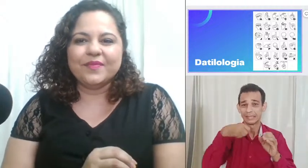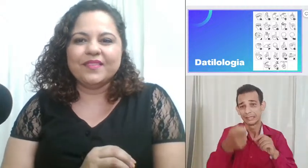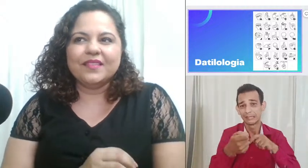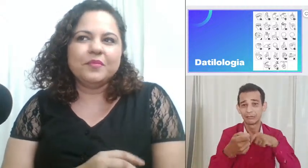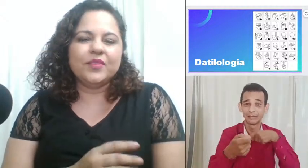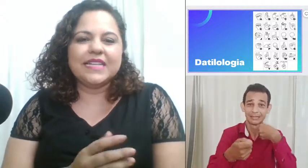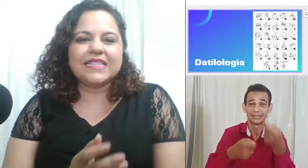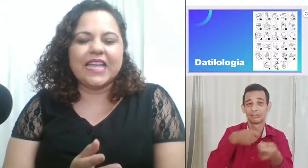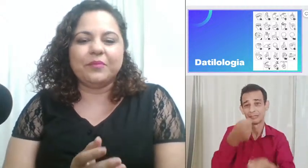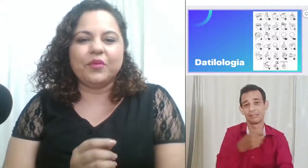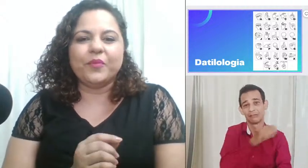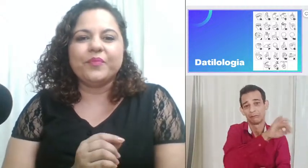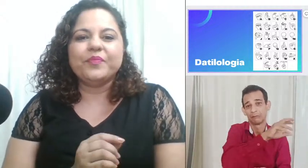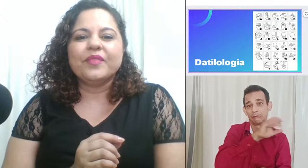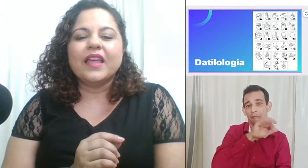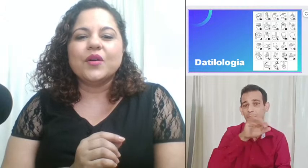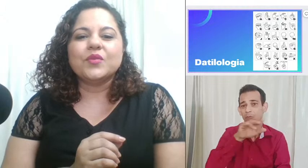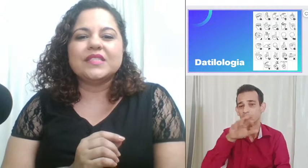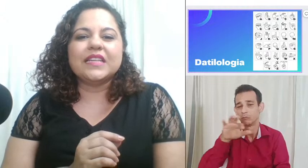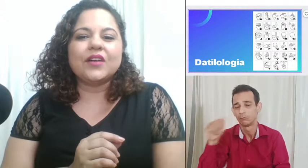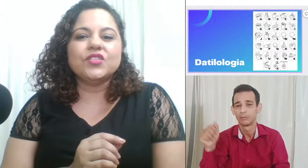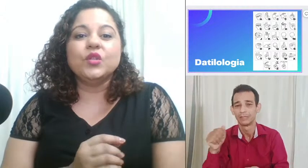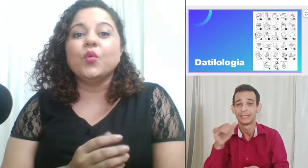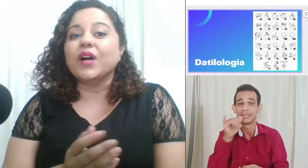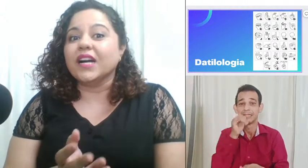Por exemplo, o sinal de nunca.